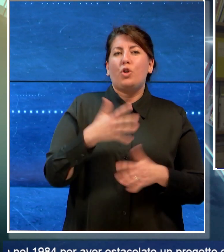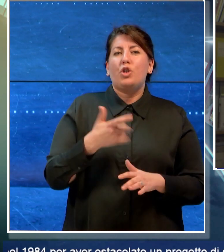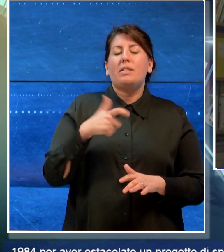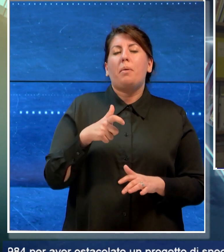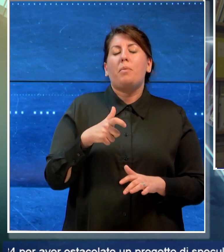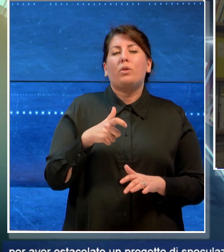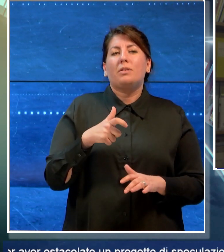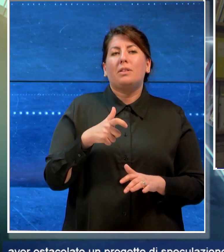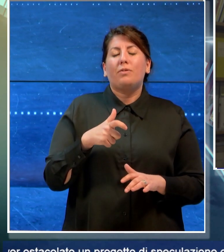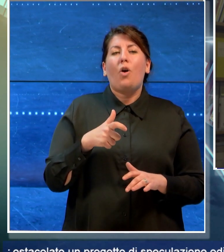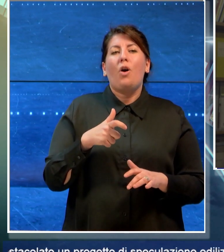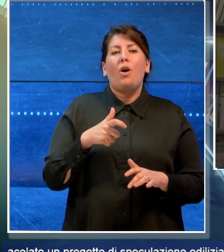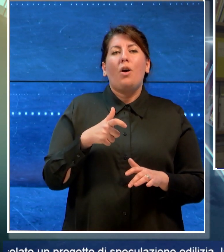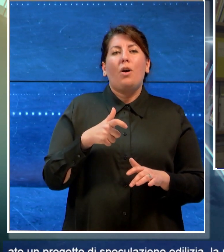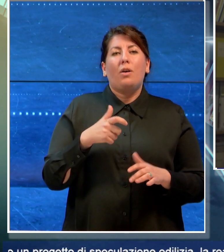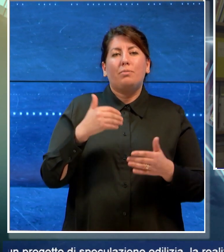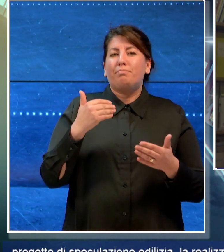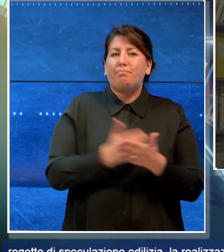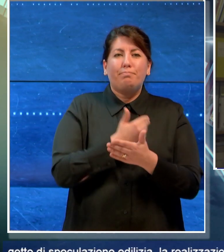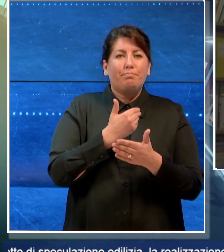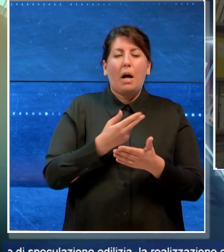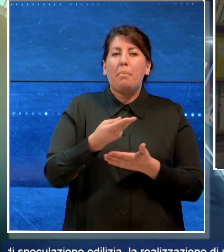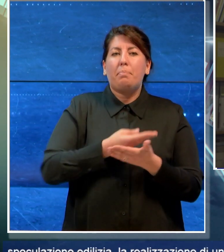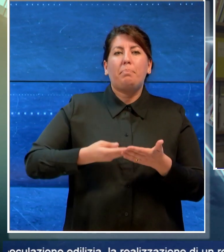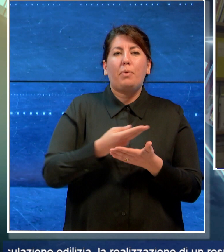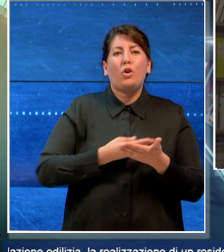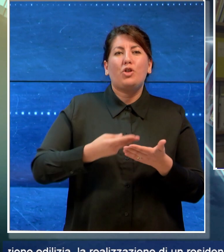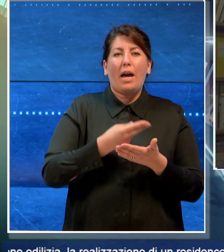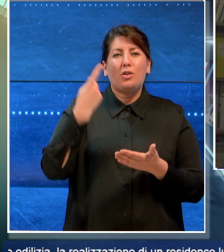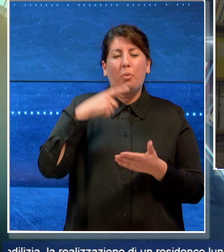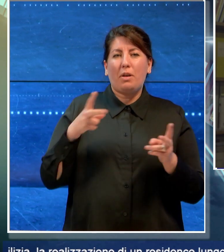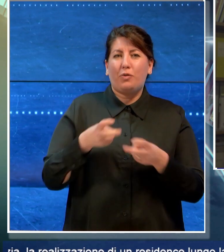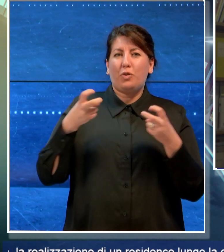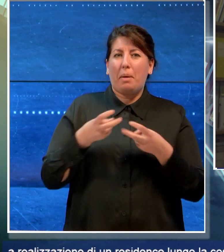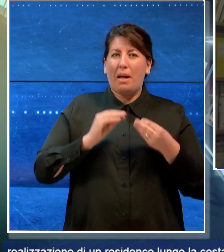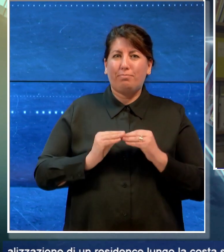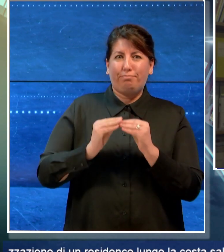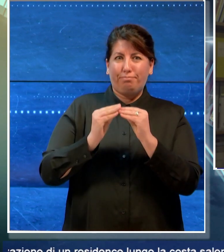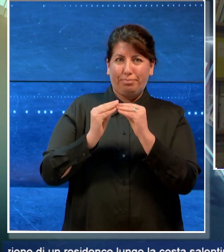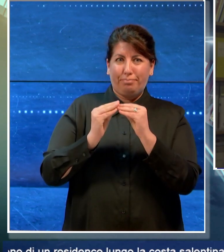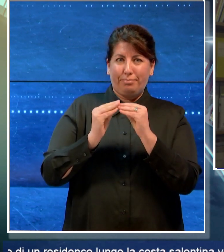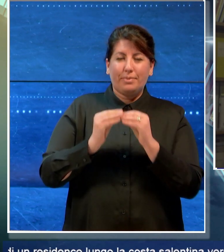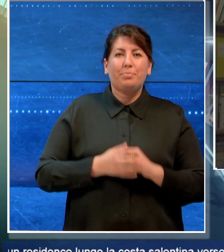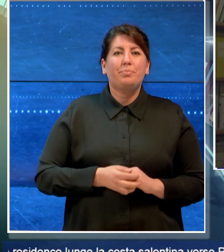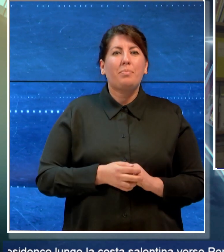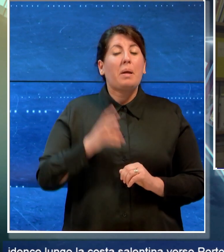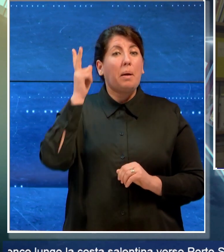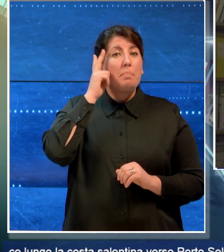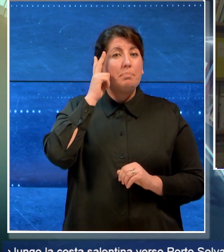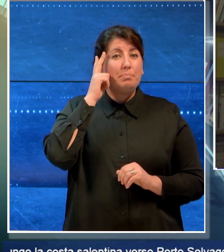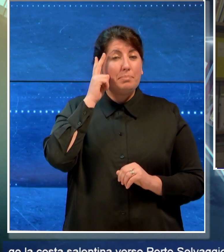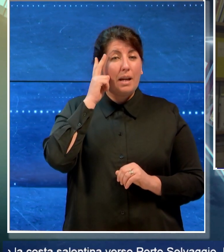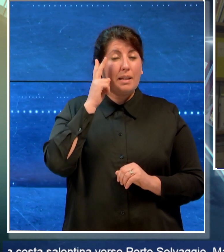di speculazione edilizia. Matrangola è stata anche attivista di Libera. Don Angelo Cassano in un